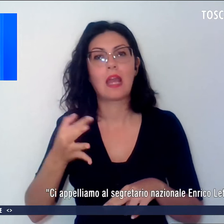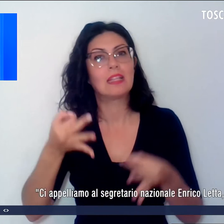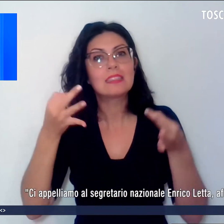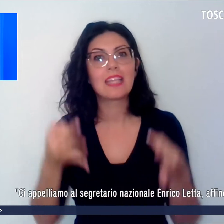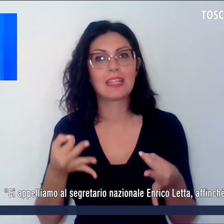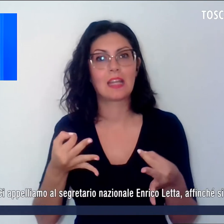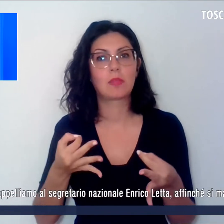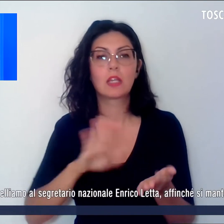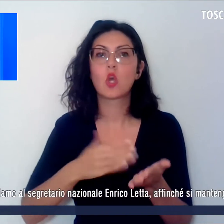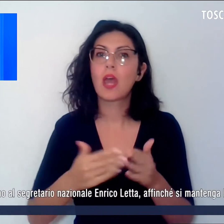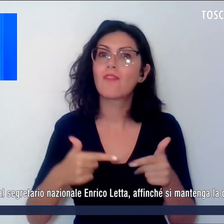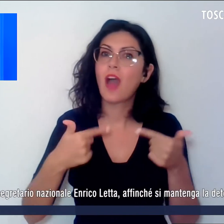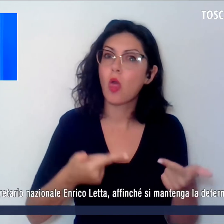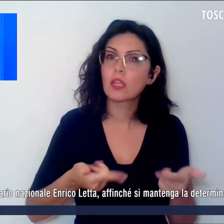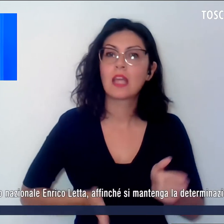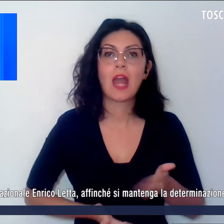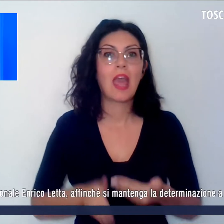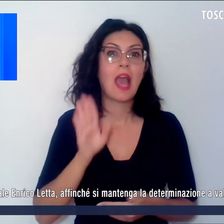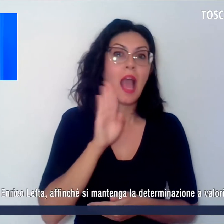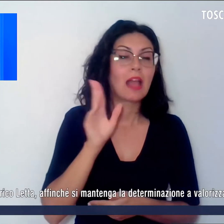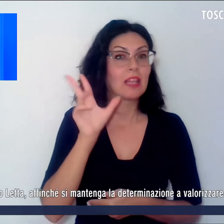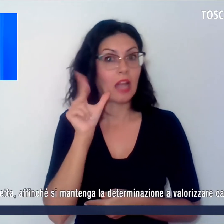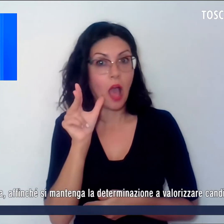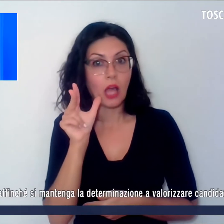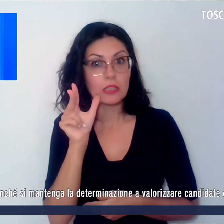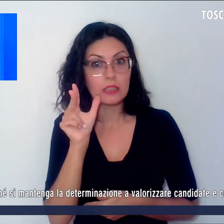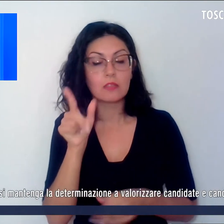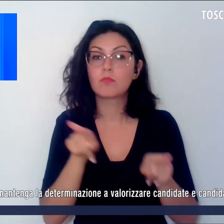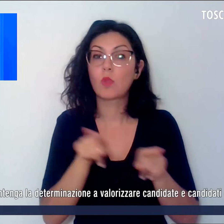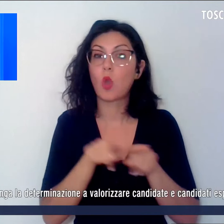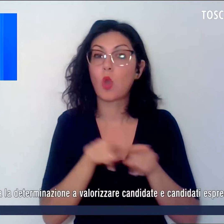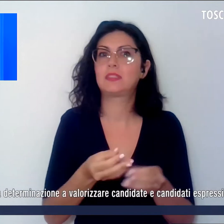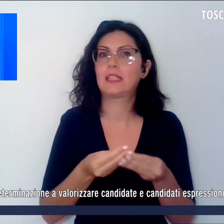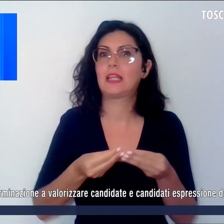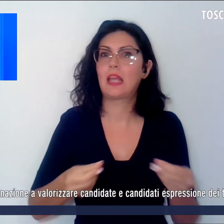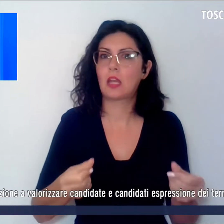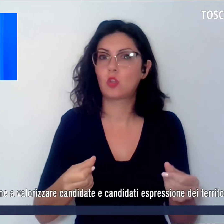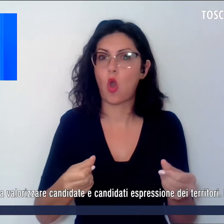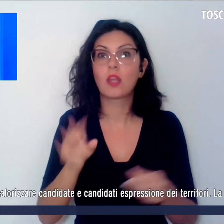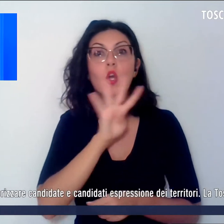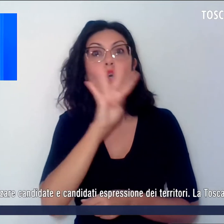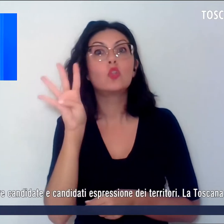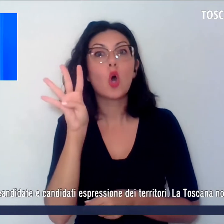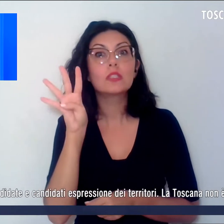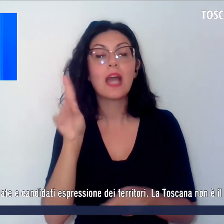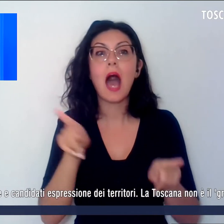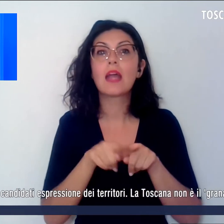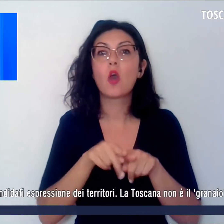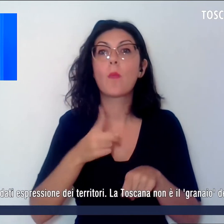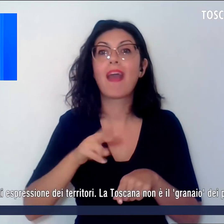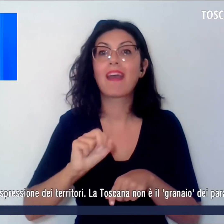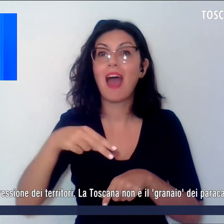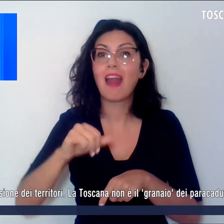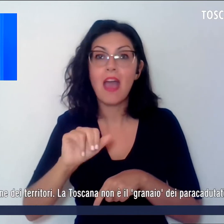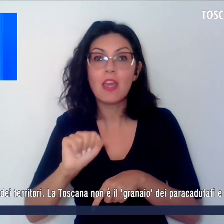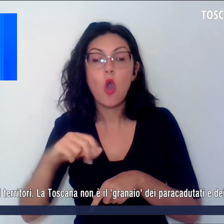valorizzare candidate e candidati, espressione dei territori. La Toscana non è un granaio dei paracadutati